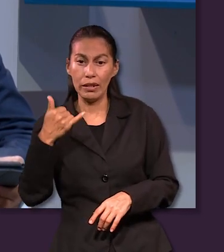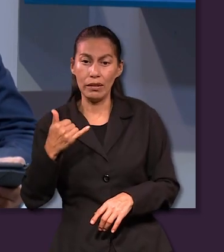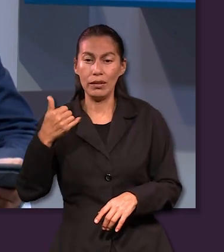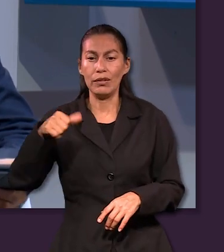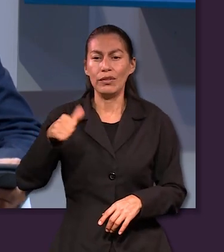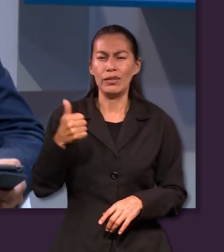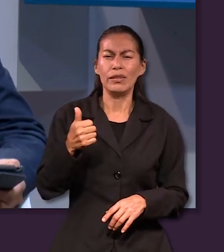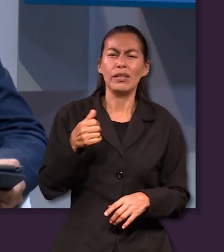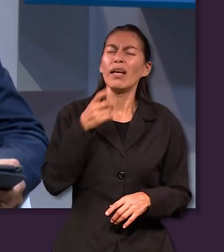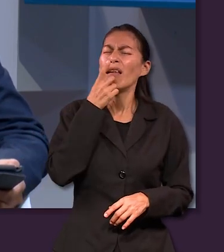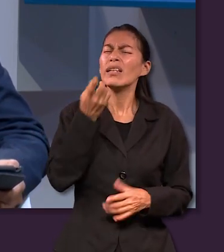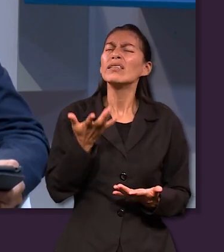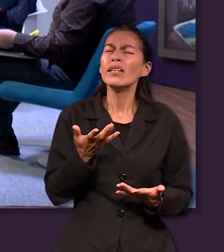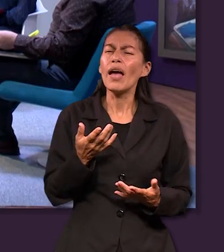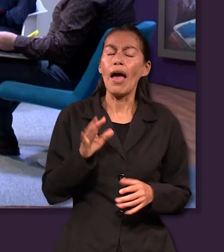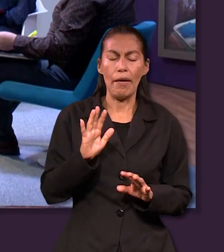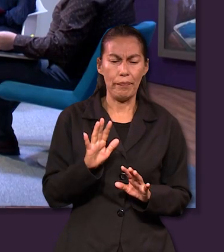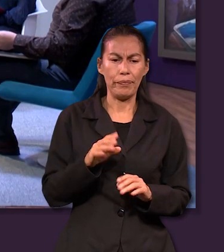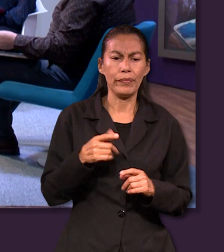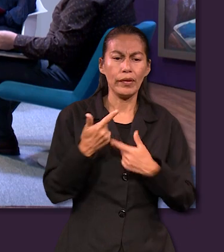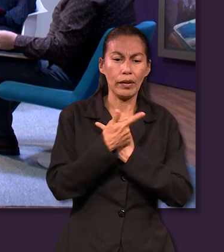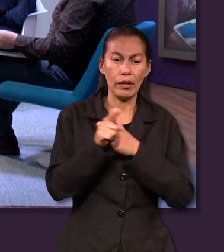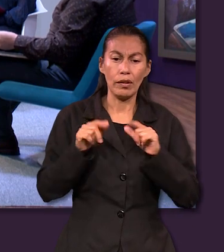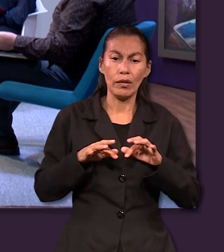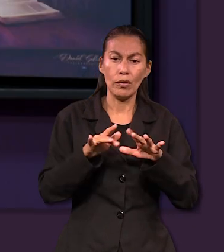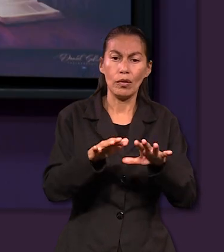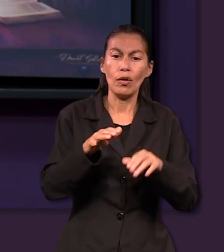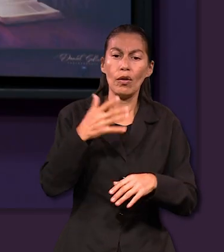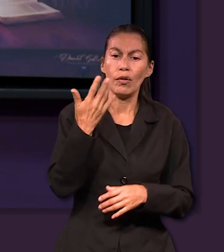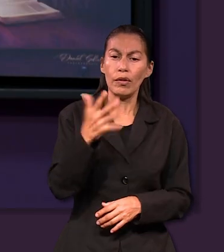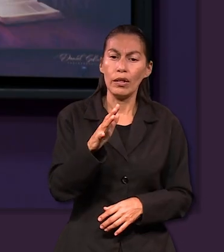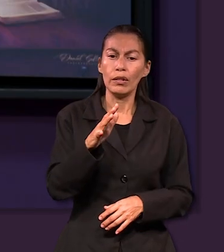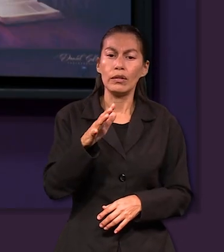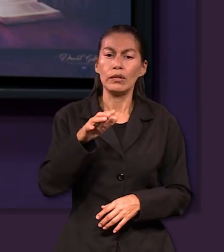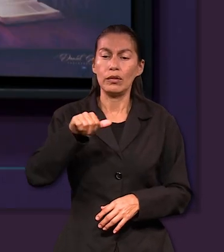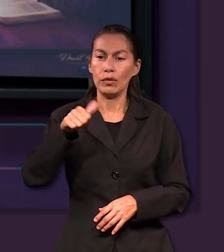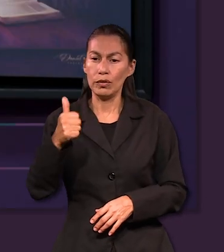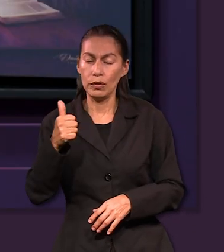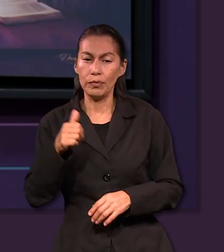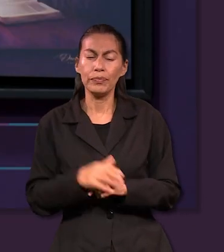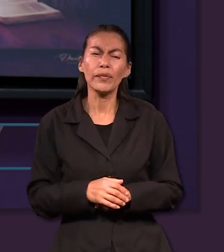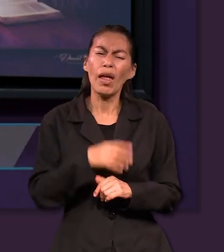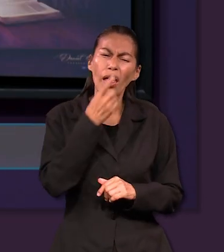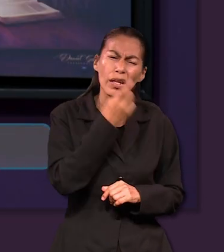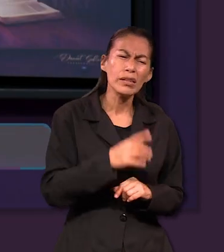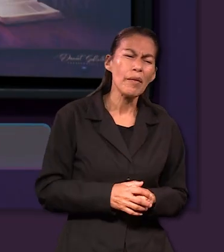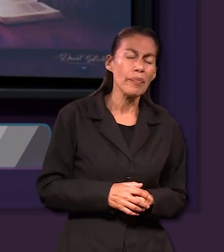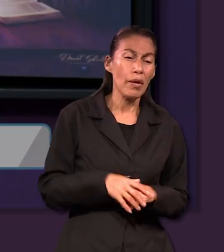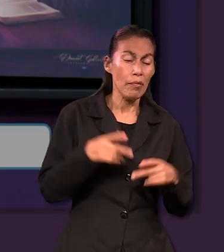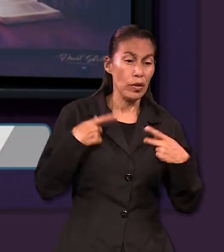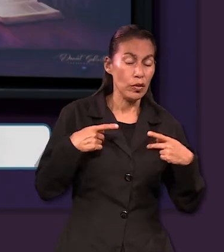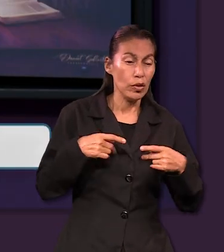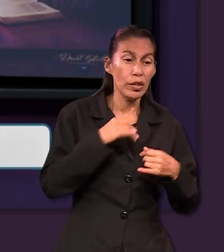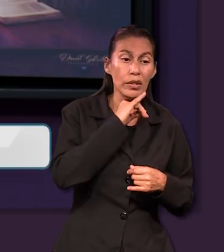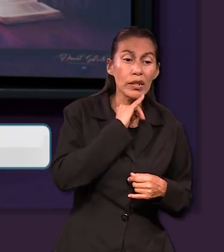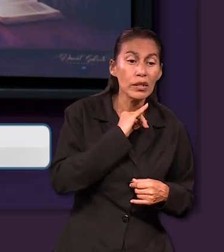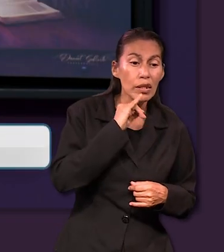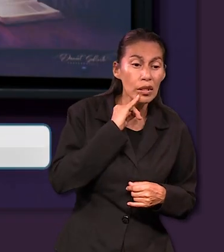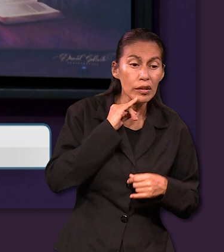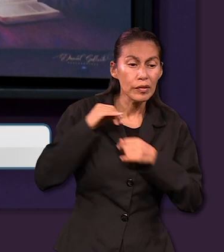dice? Bueno, Éxodo 14, 10 y 11, dice lo siguiente. El faraón iba acercándose cuando